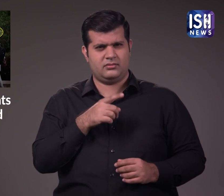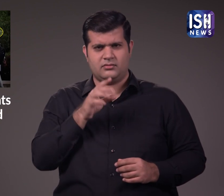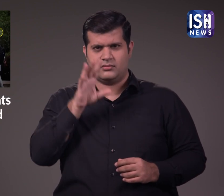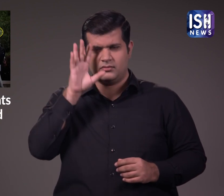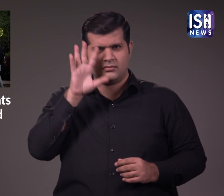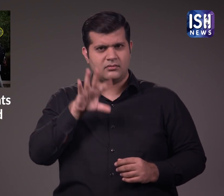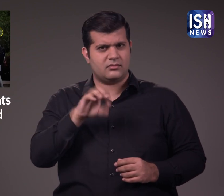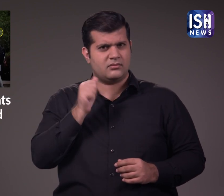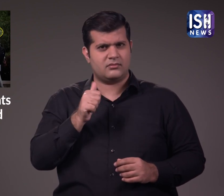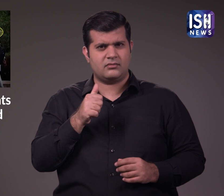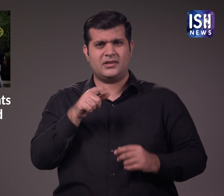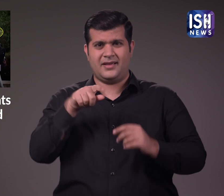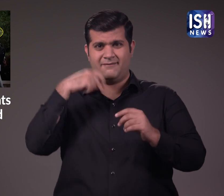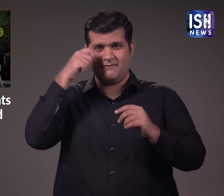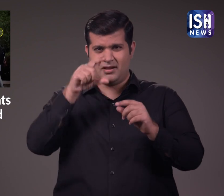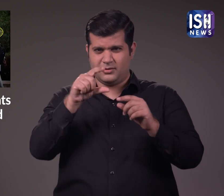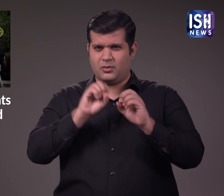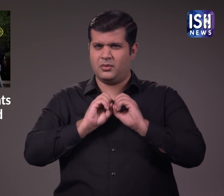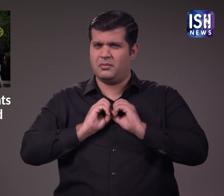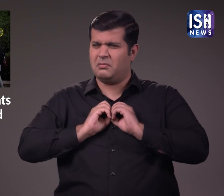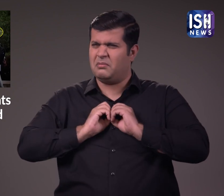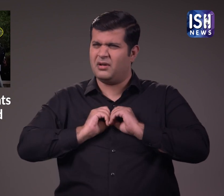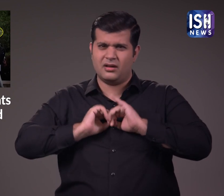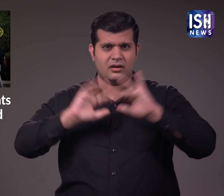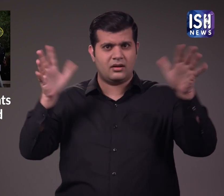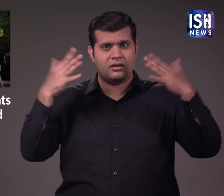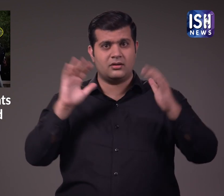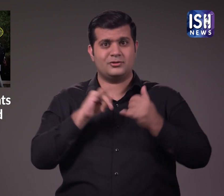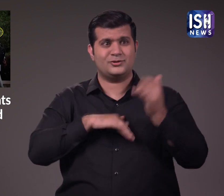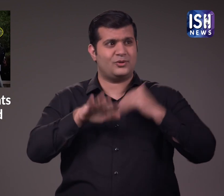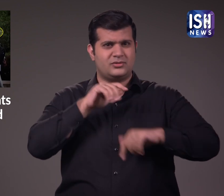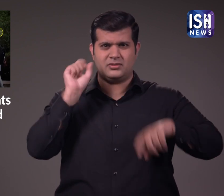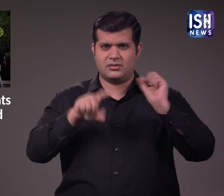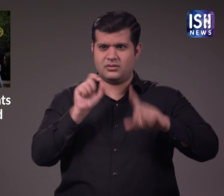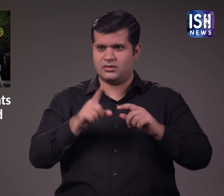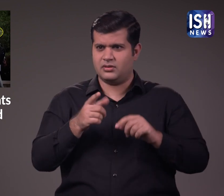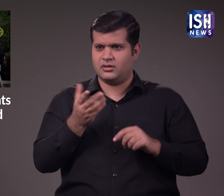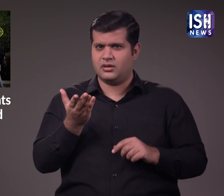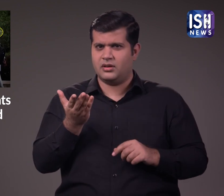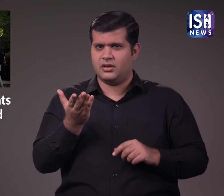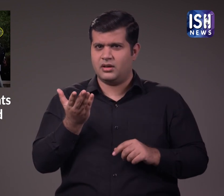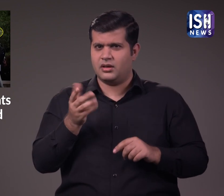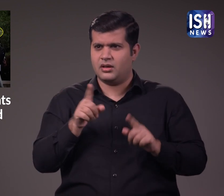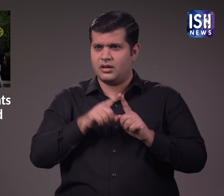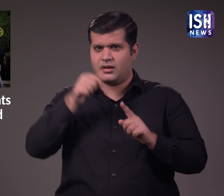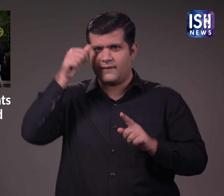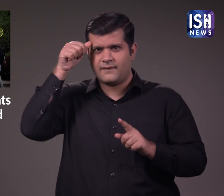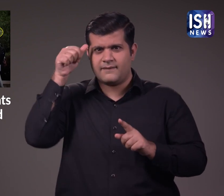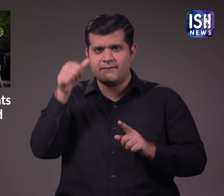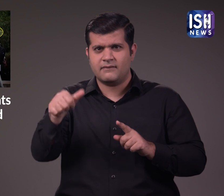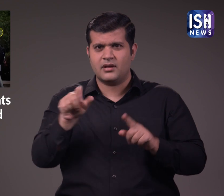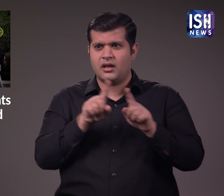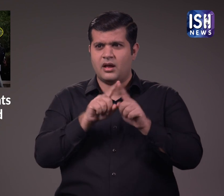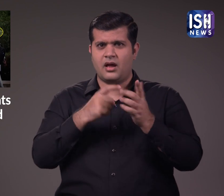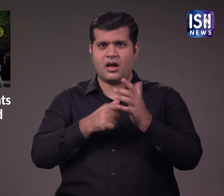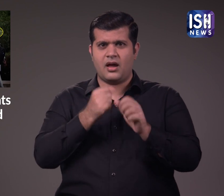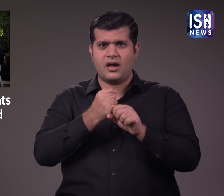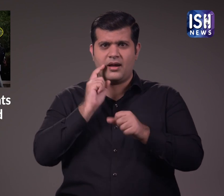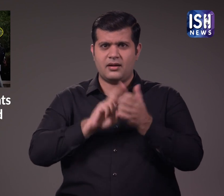अव विश्वस निया रागिंग को वीडियो सोशल मीडिया पर वाइरल हो गया लोगों ने कमेंट किया कि ये रागिंग